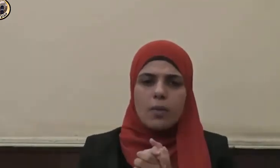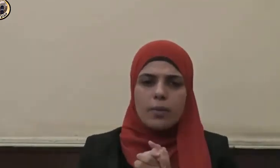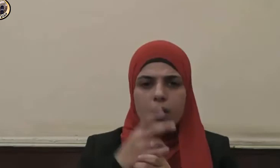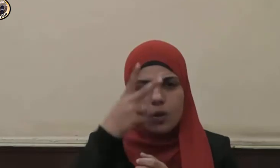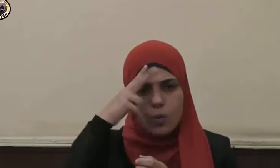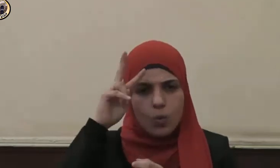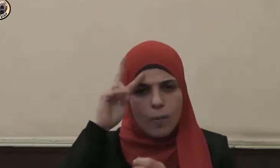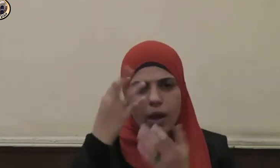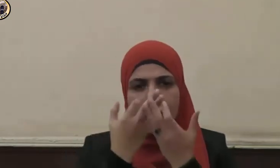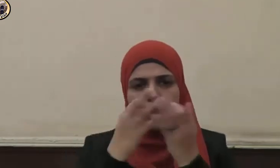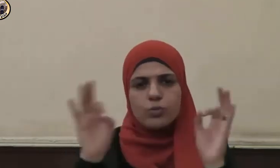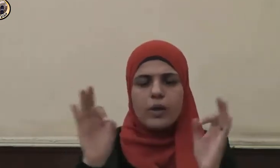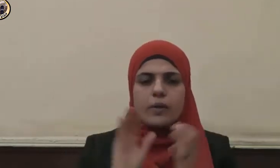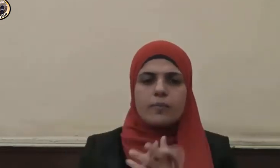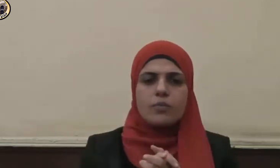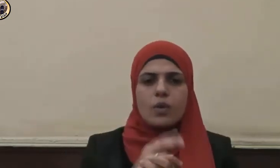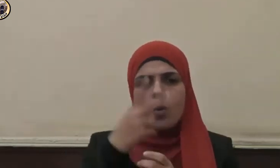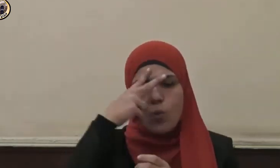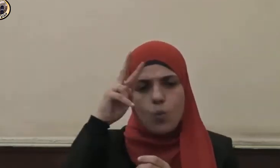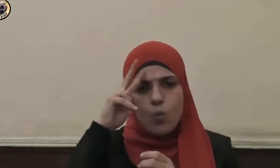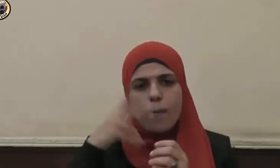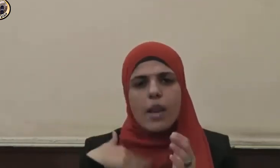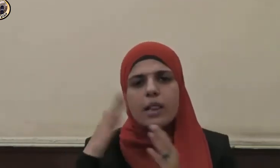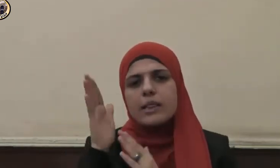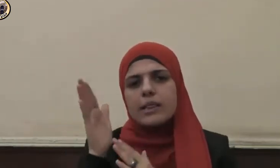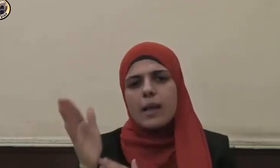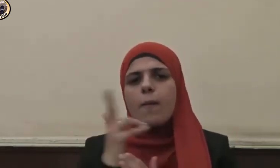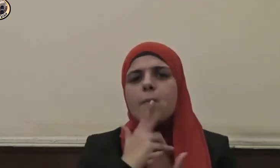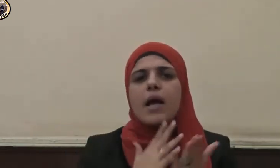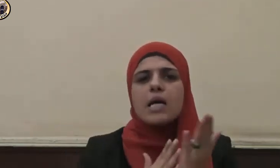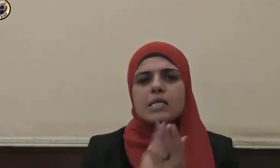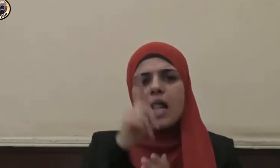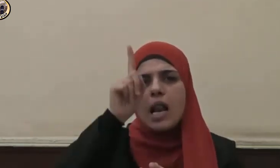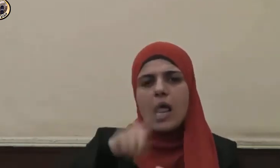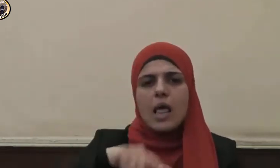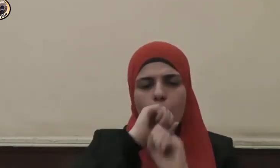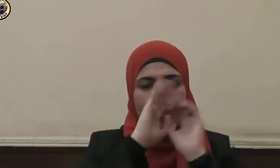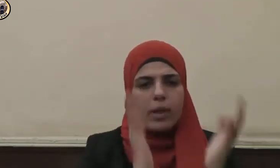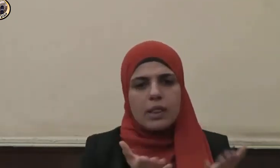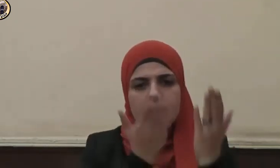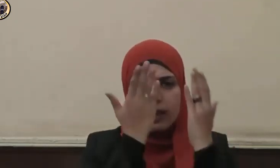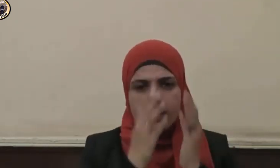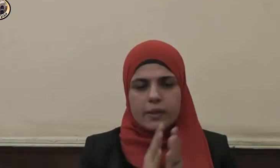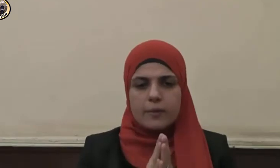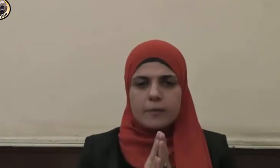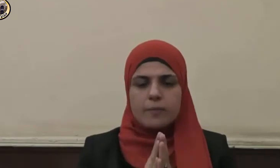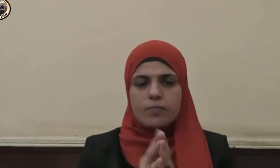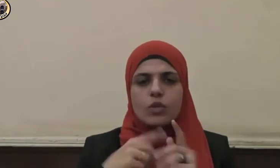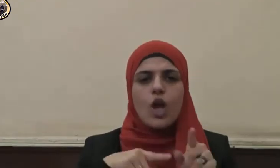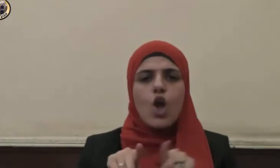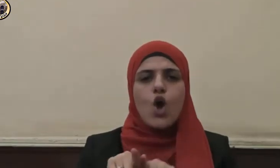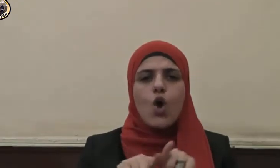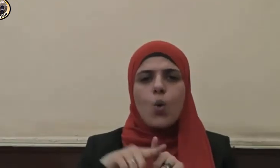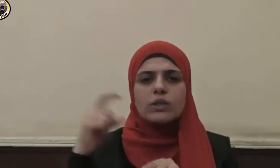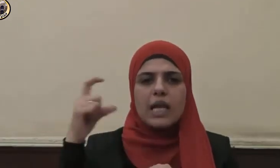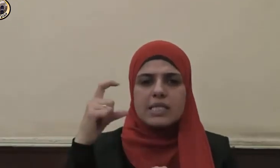أجمعين ومن تبعهم بإحسان إلى يوم الدين إخوة الإسلام إن